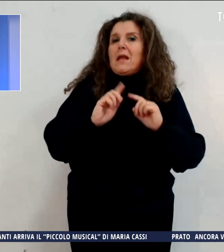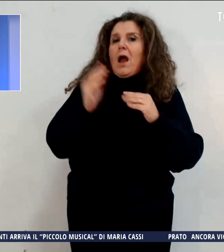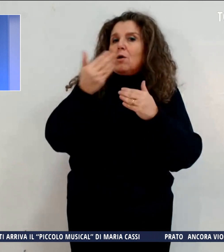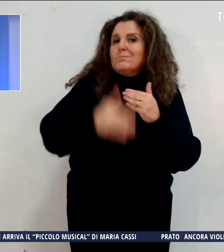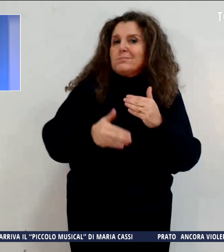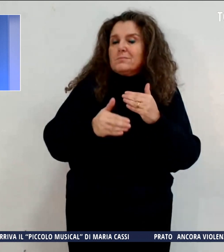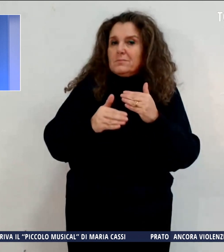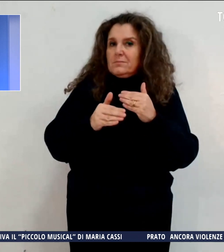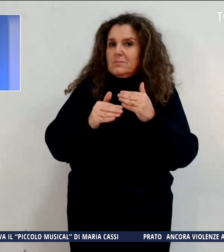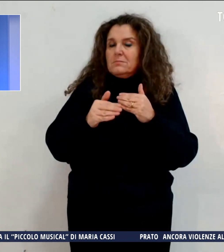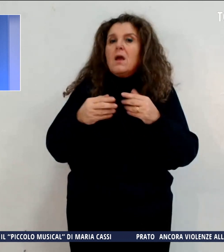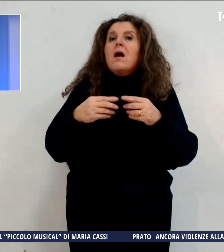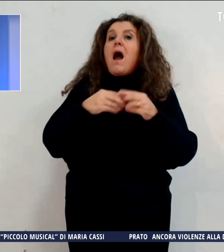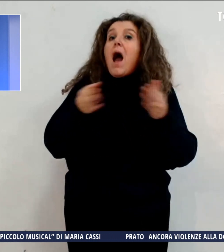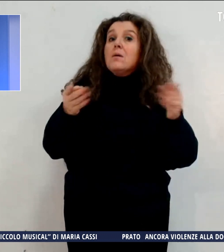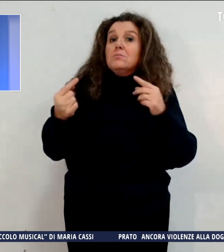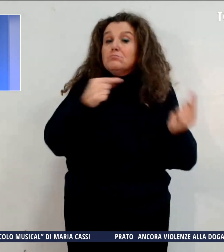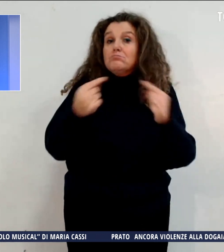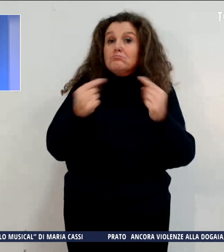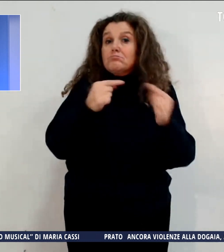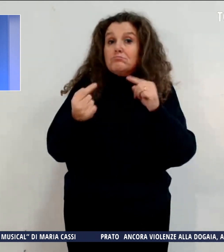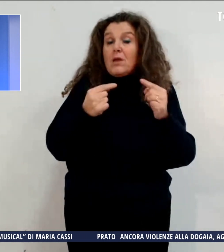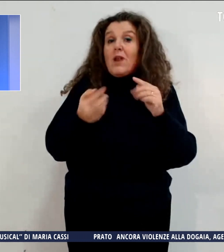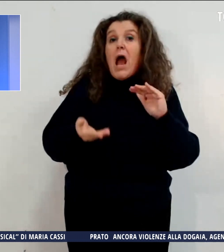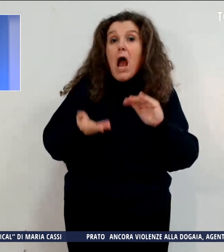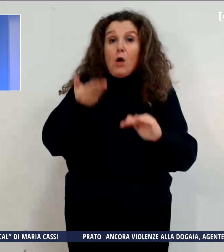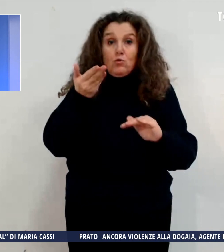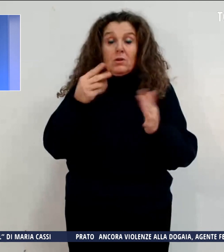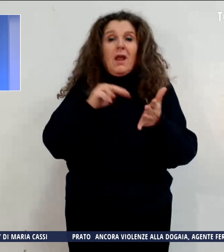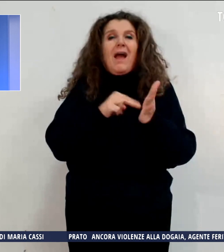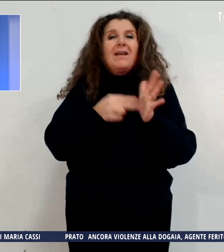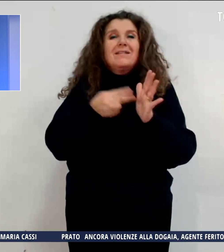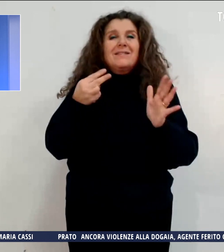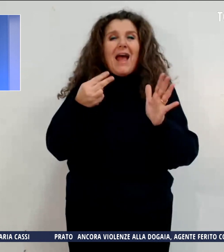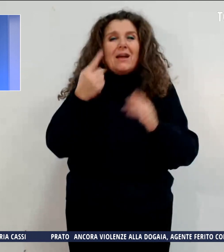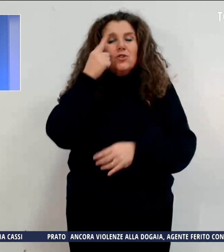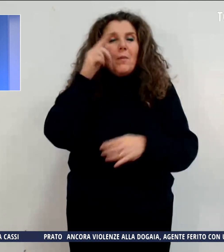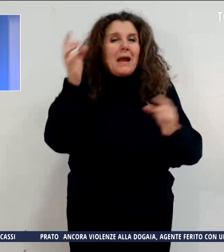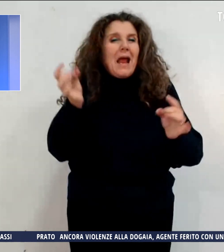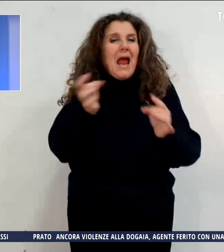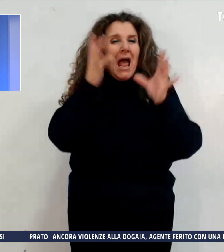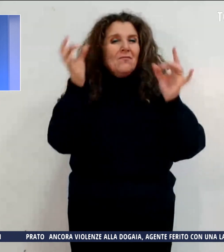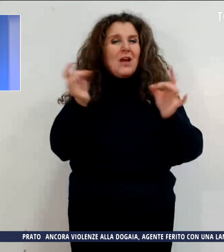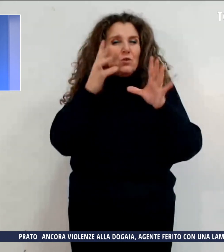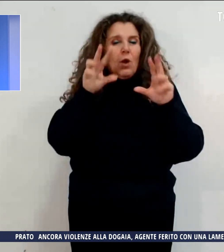il dialogo tra le autorità e i tecnici per eventuali novità.